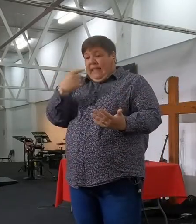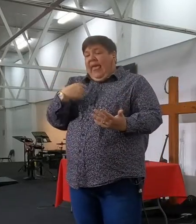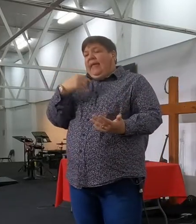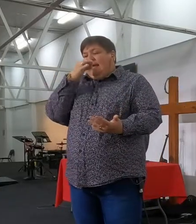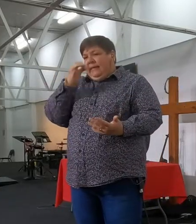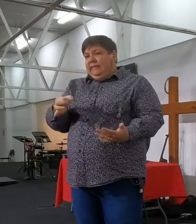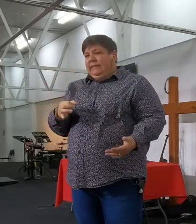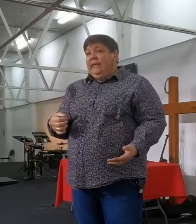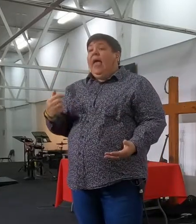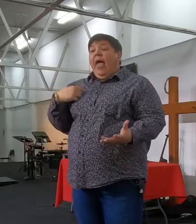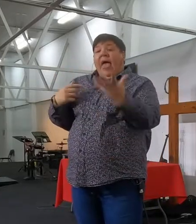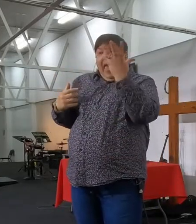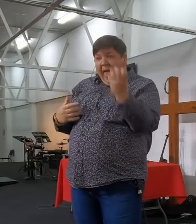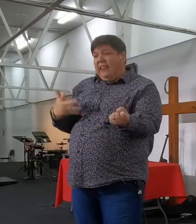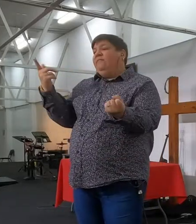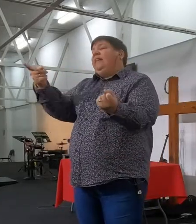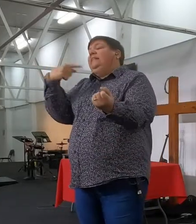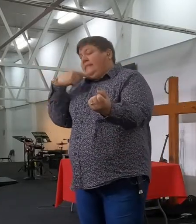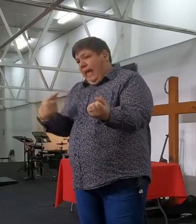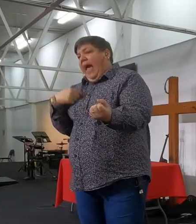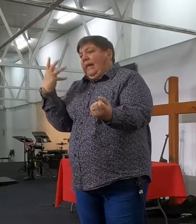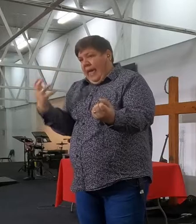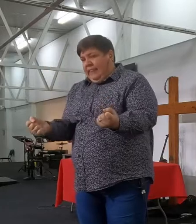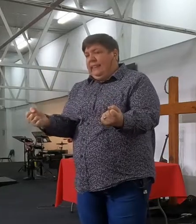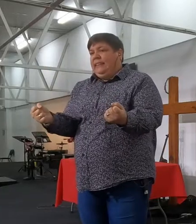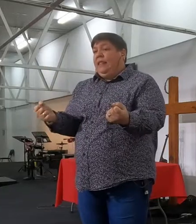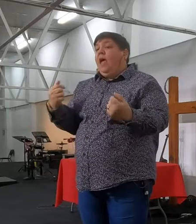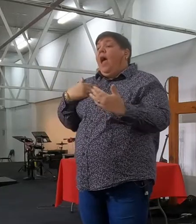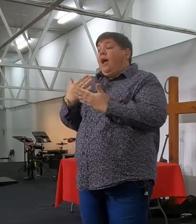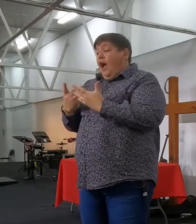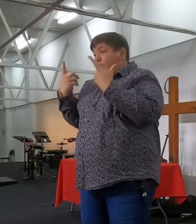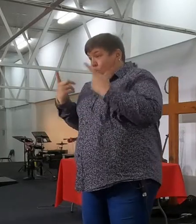ek het wat het sê ek het, ek kan doen wat het sê ek kan doen,